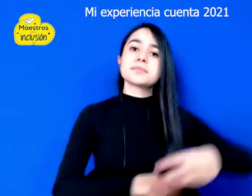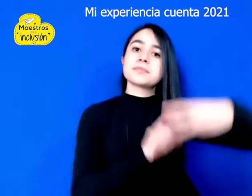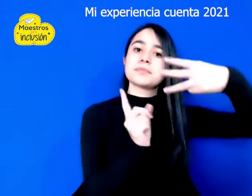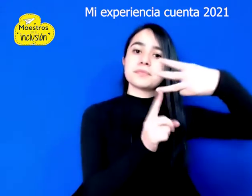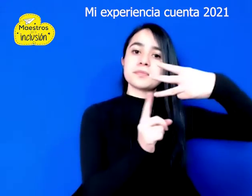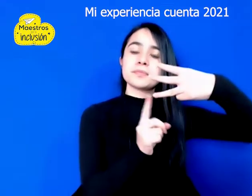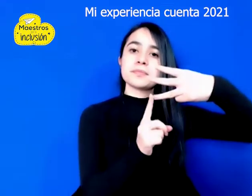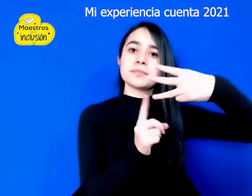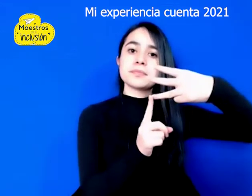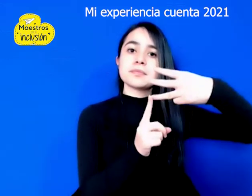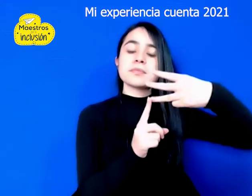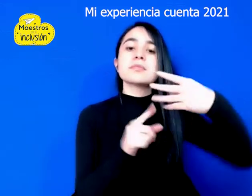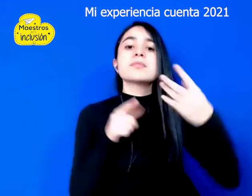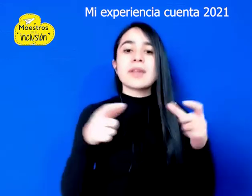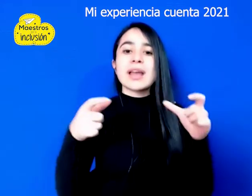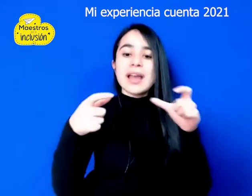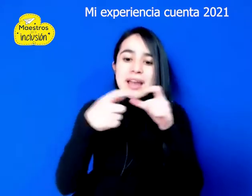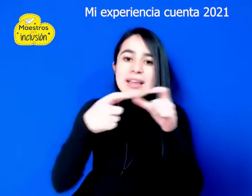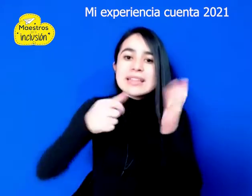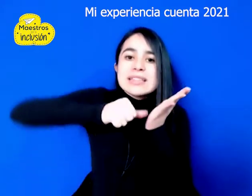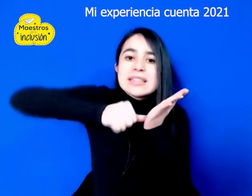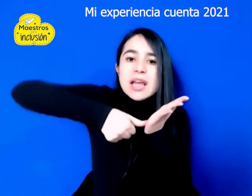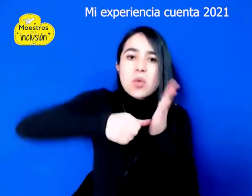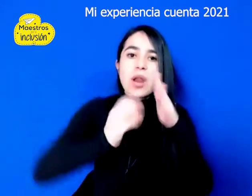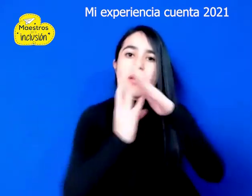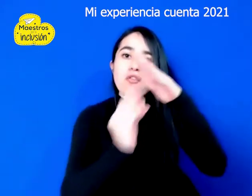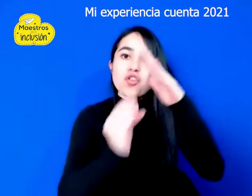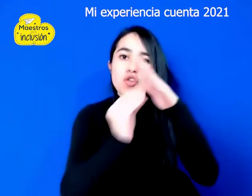Tercero, adjuntar copia del documento de identificación.